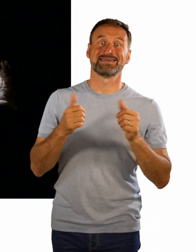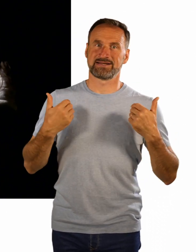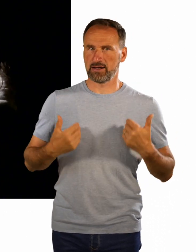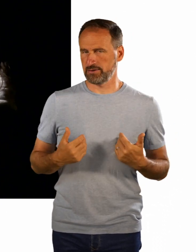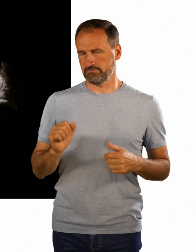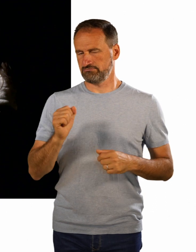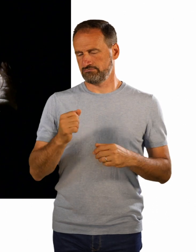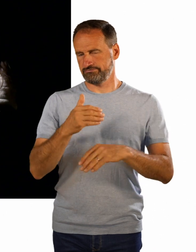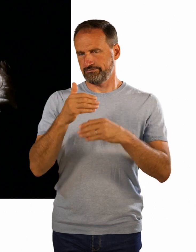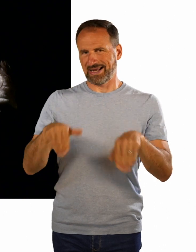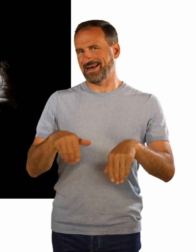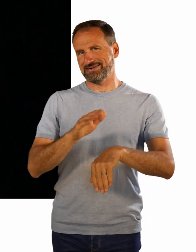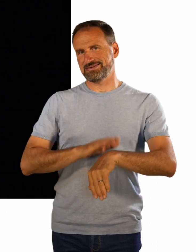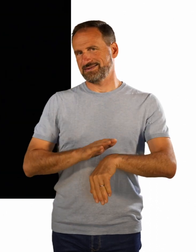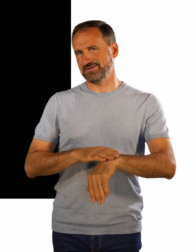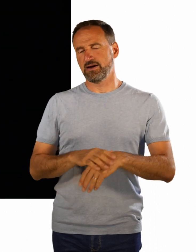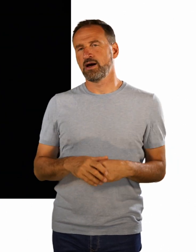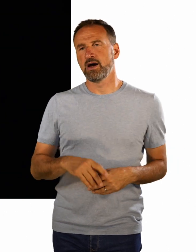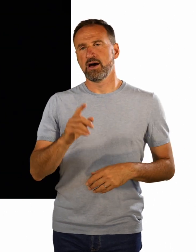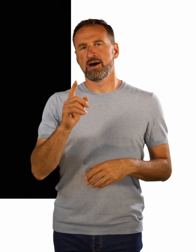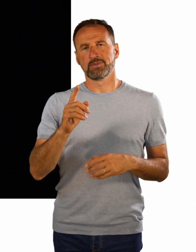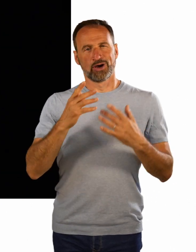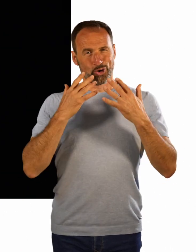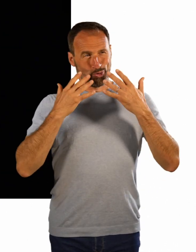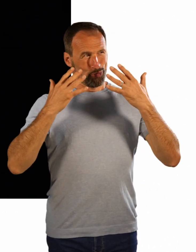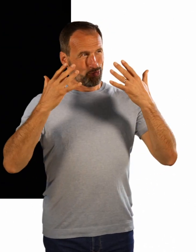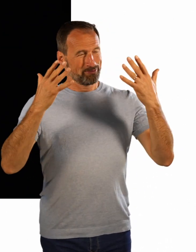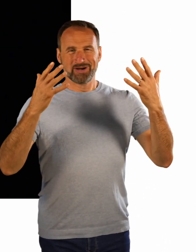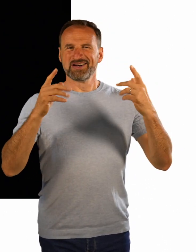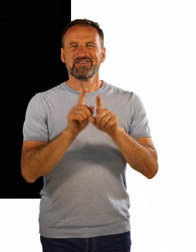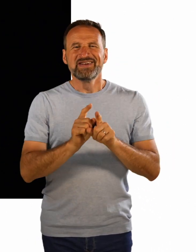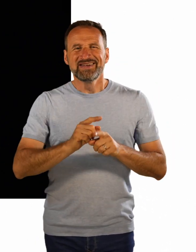Ruhm. Das ist viel Kaviar. Es ist gut, viel Kaviar zu haben, Tag ein, Tag aus.